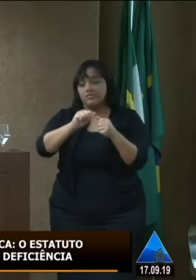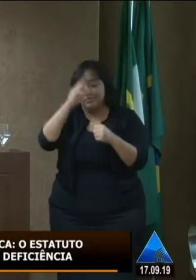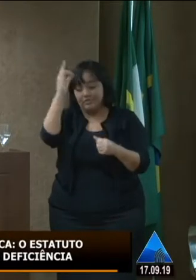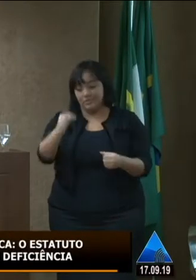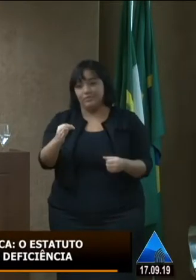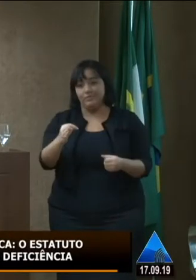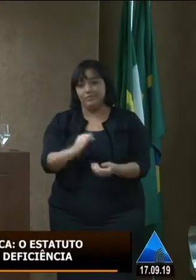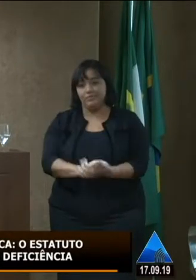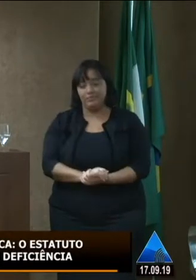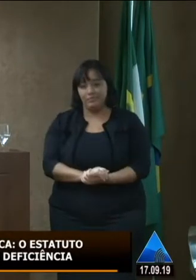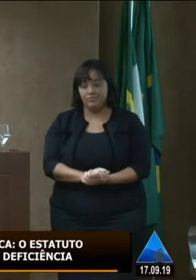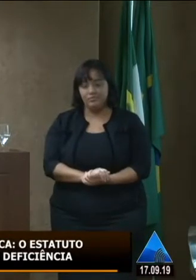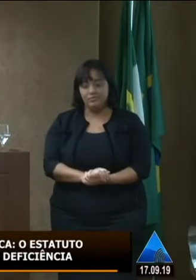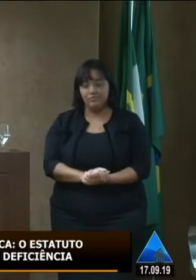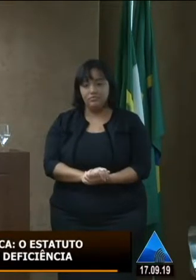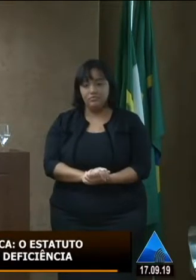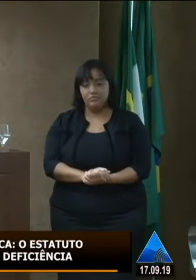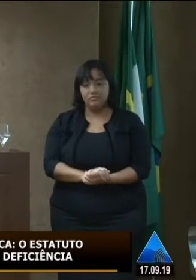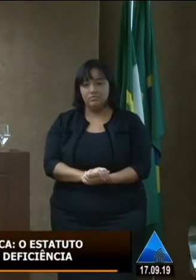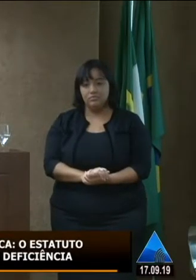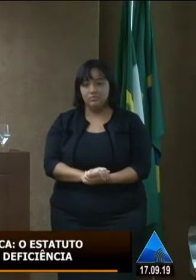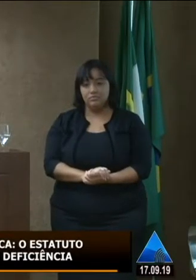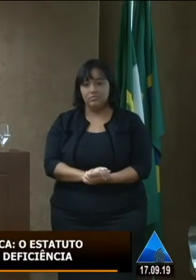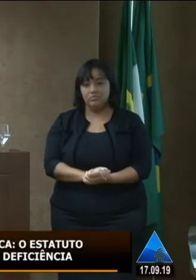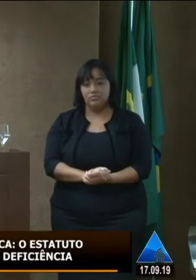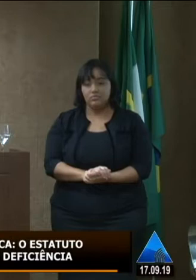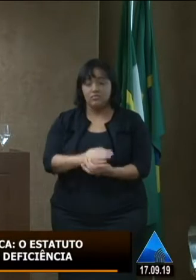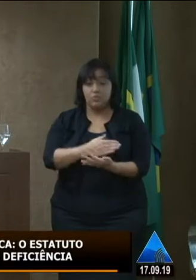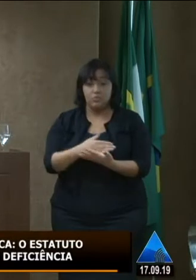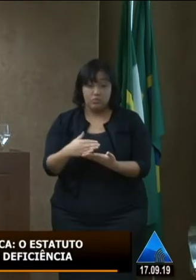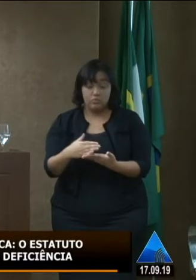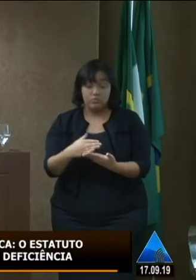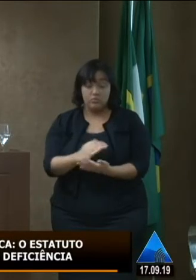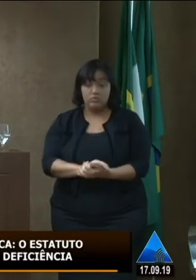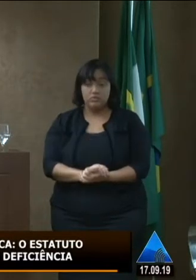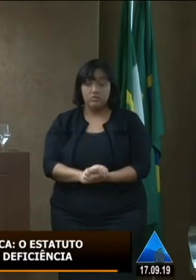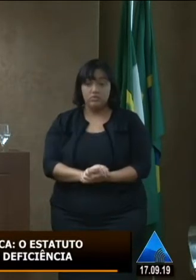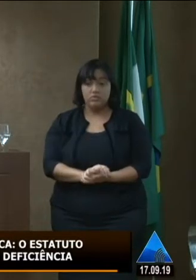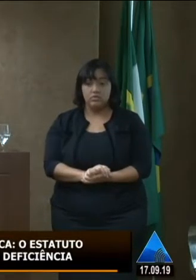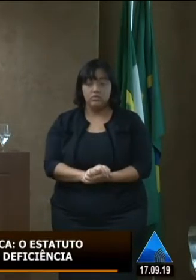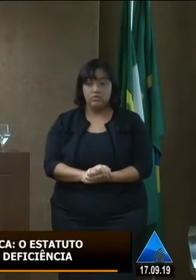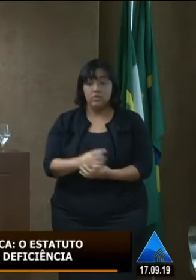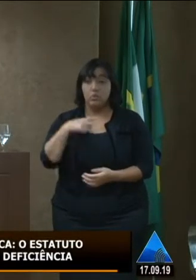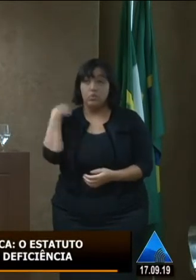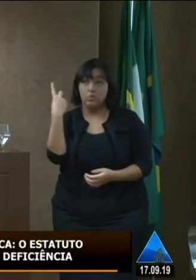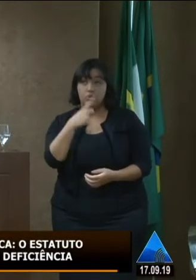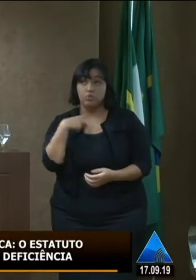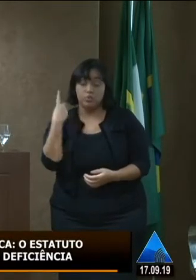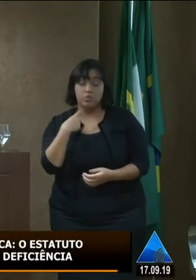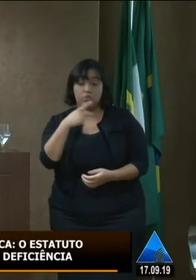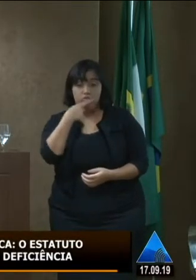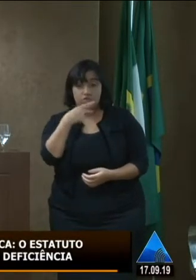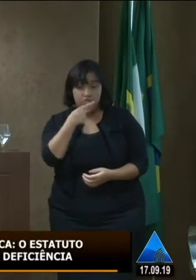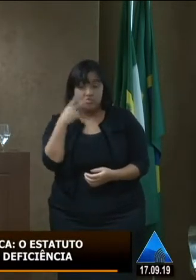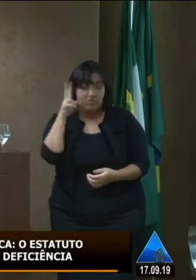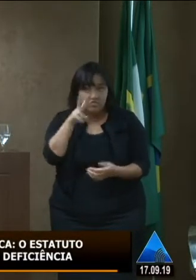princípio da intersetorialidade o princípio da intersetorialidade que está lá quando a gente vai ler o SUAS quando a gente